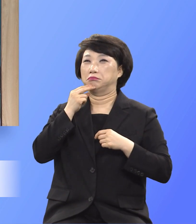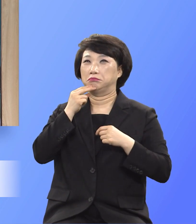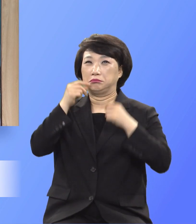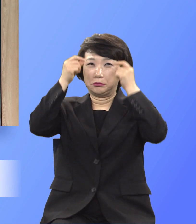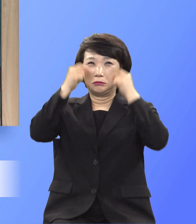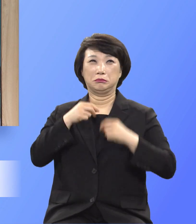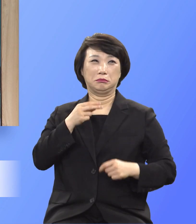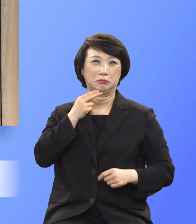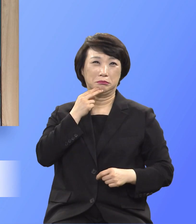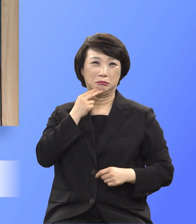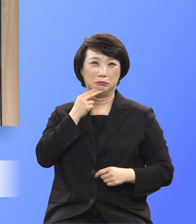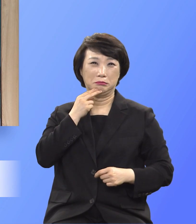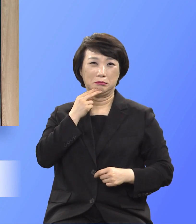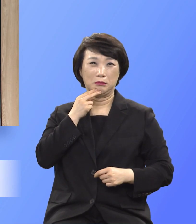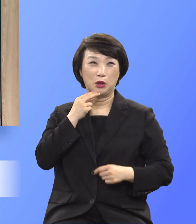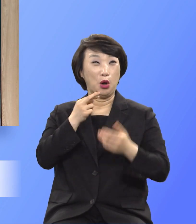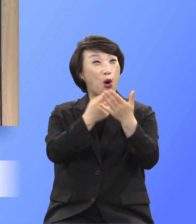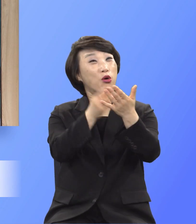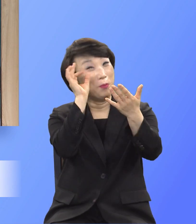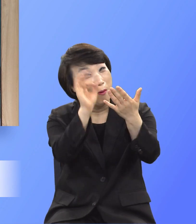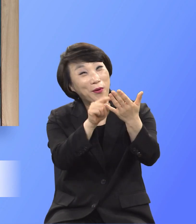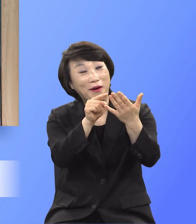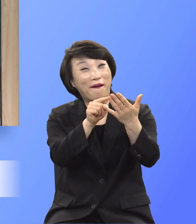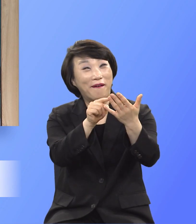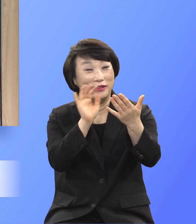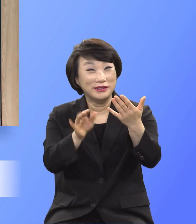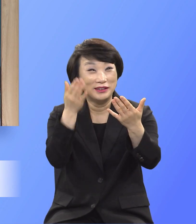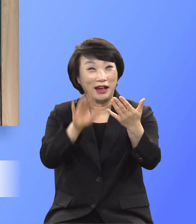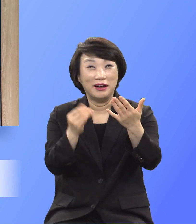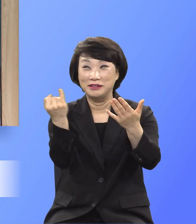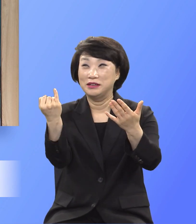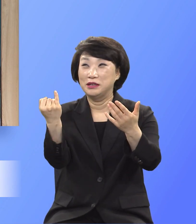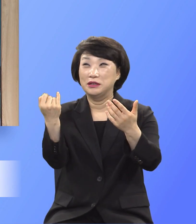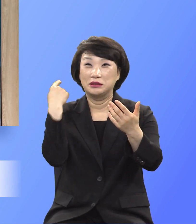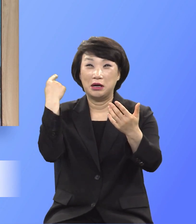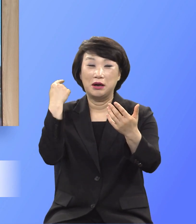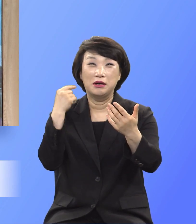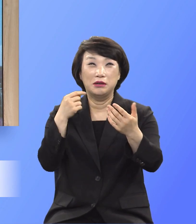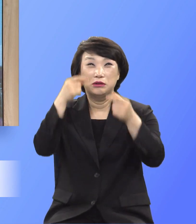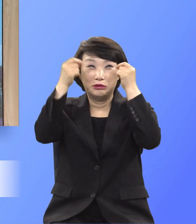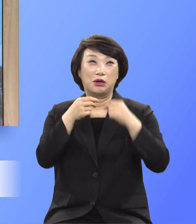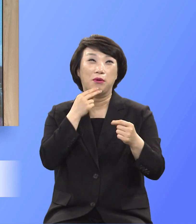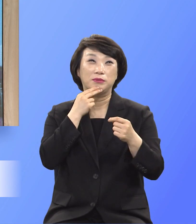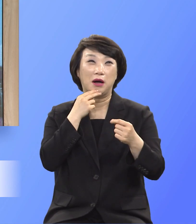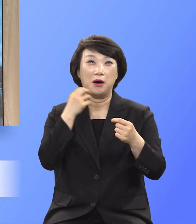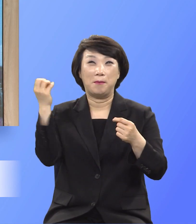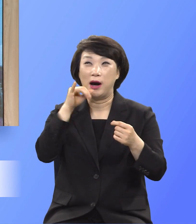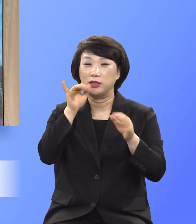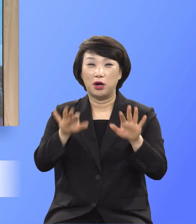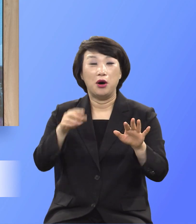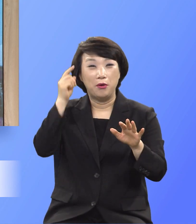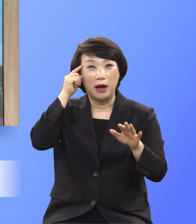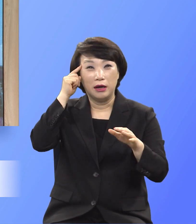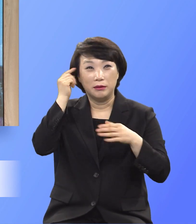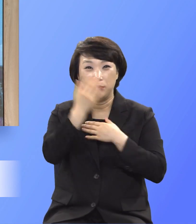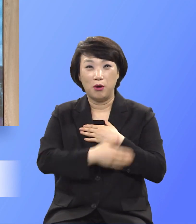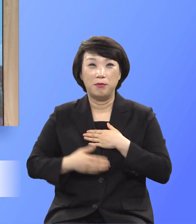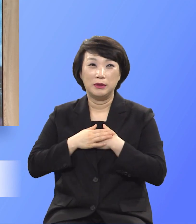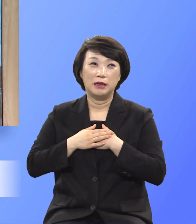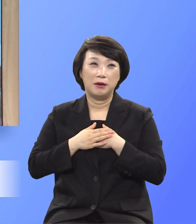그렇습니까? Portuguese 그렇나요. LennyMon 혹시 몸이 내가 혹시 몸이 약해질까 봐 약해질까 봐